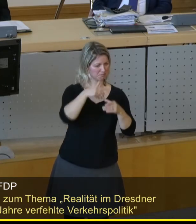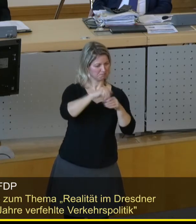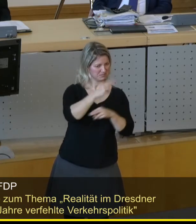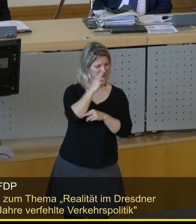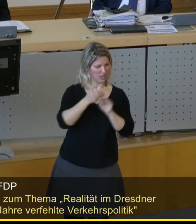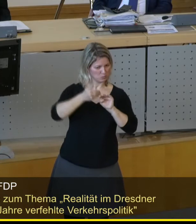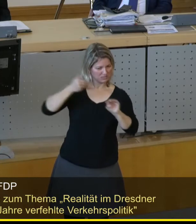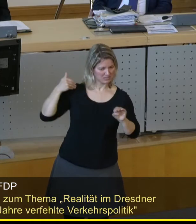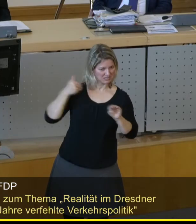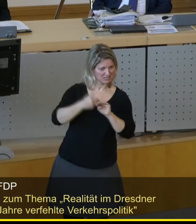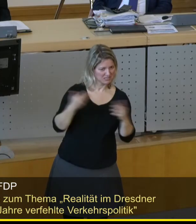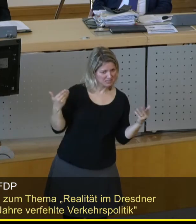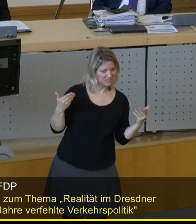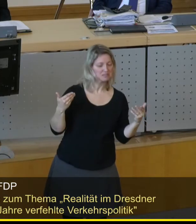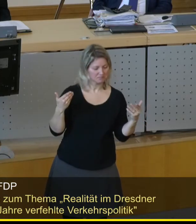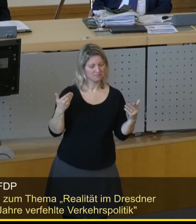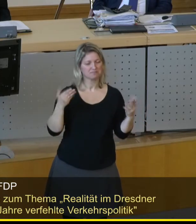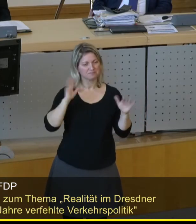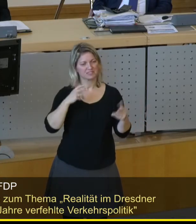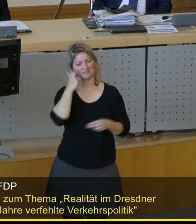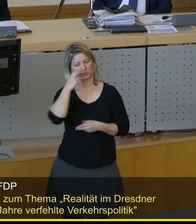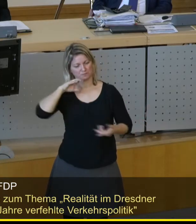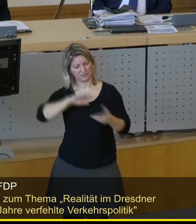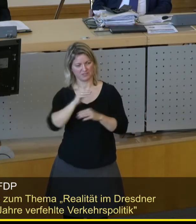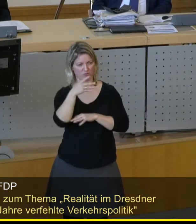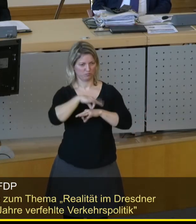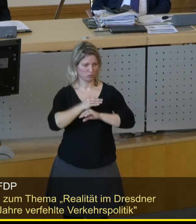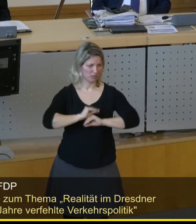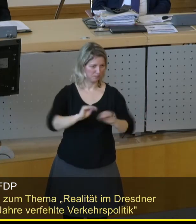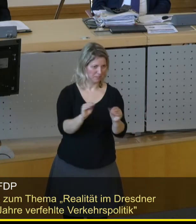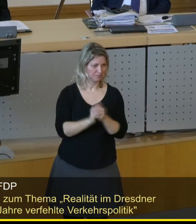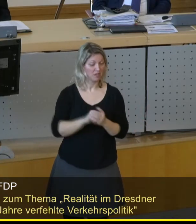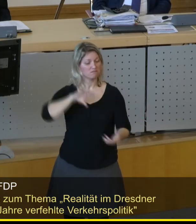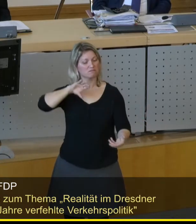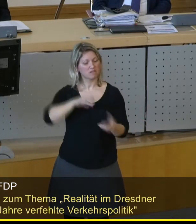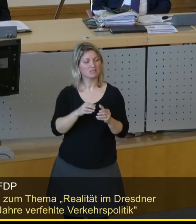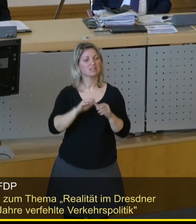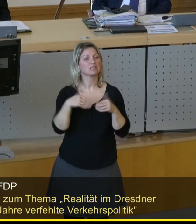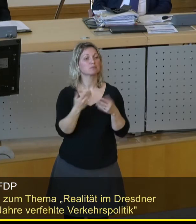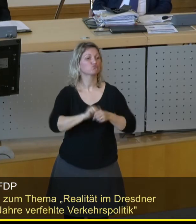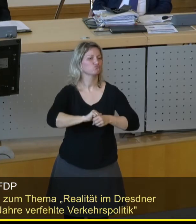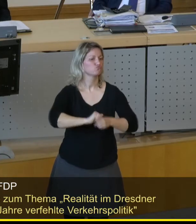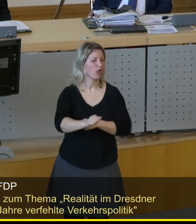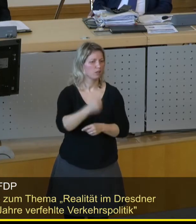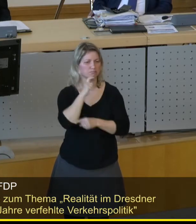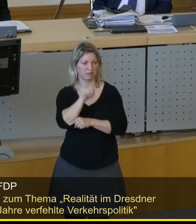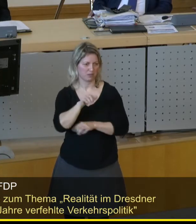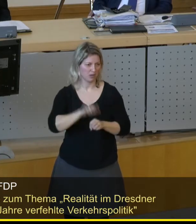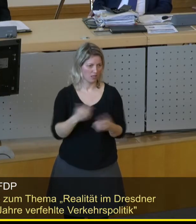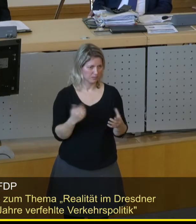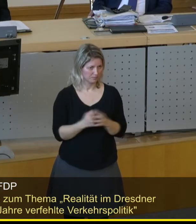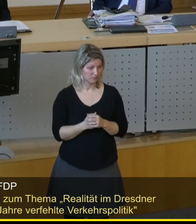der Zeit, die mir zur Verfügung steht, an, wie das gelaufen ist. Man kann im Fazit sehr schnell ziehen. Erstens, fünf Jahre